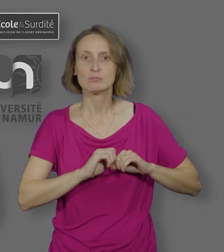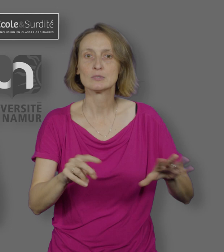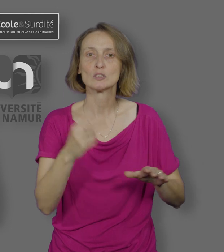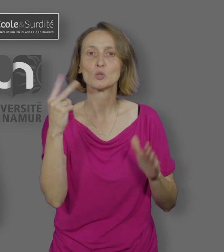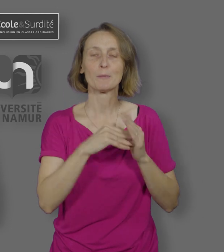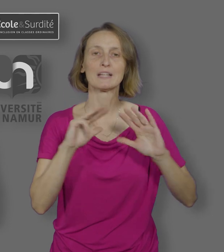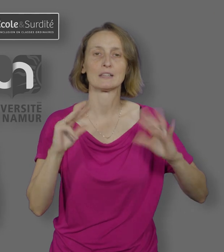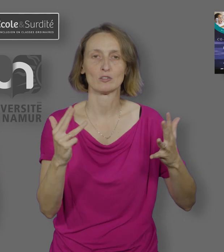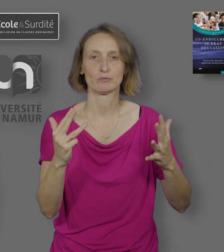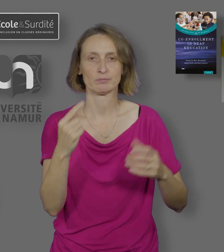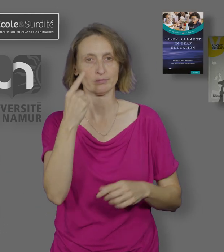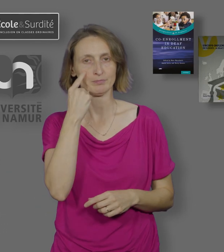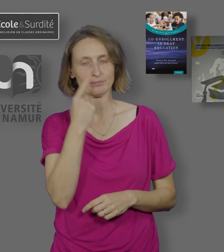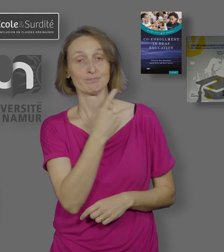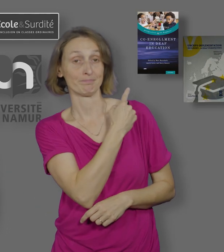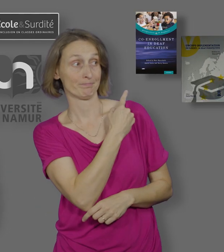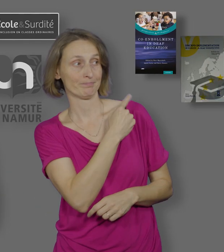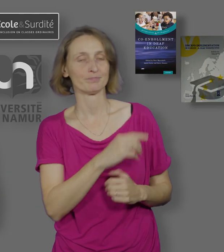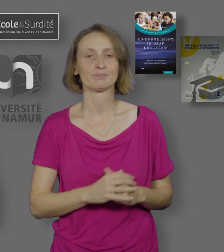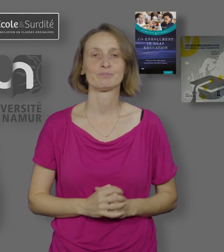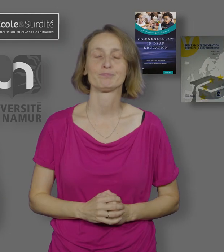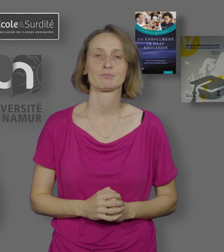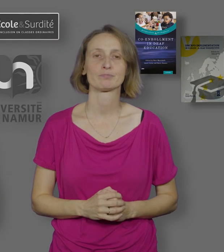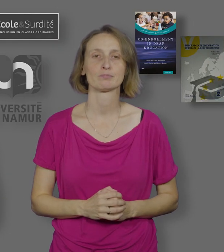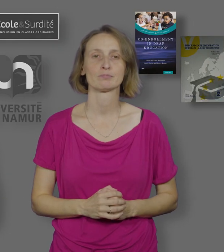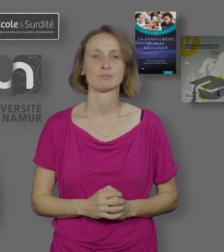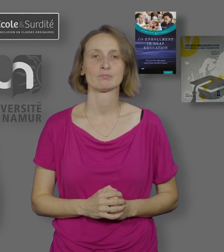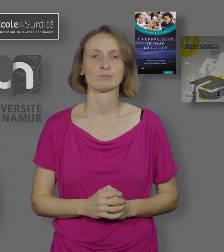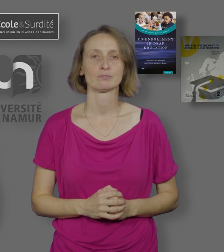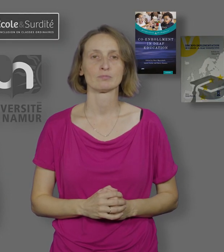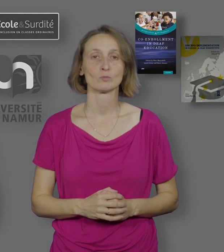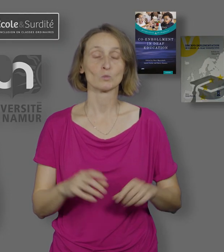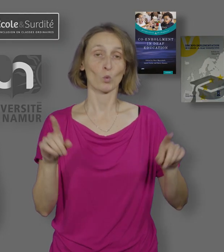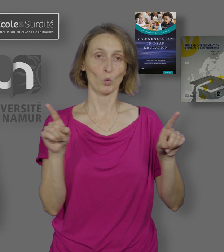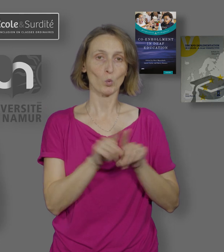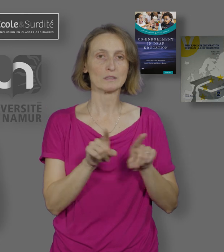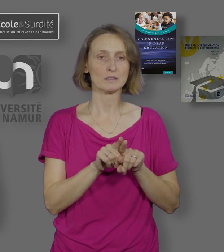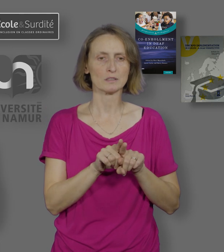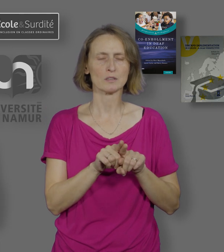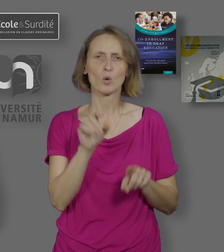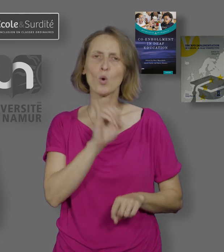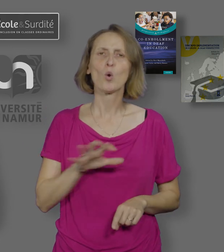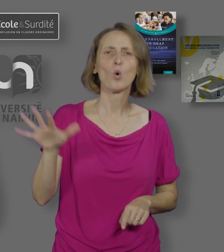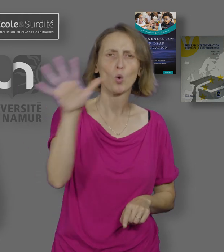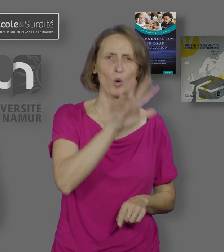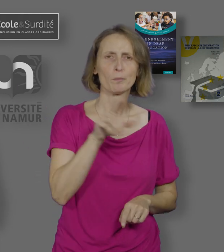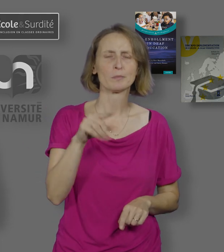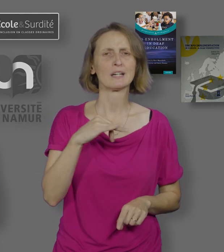Et aujourd'hui, les responsables de ces projets à travers le monde visent à décrire leur expérience et à échanger leurs bonnes pratiques.